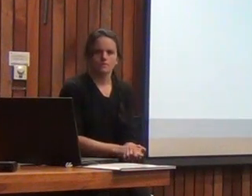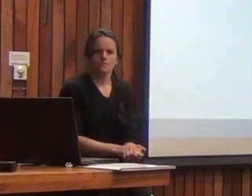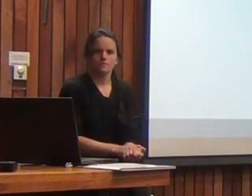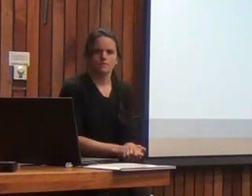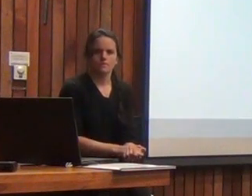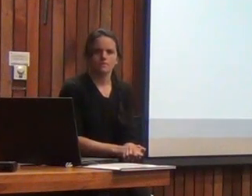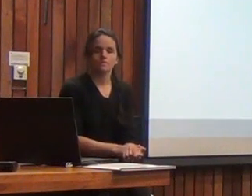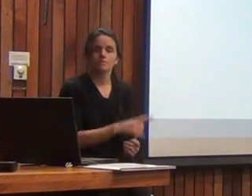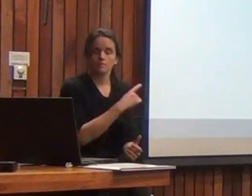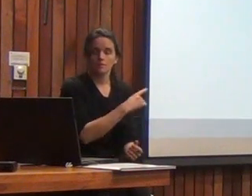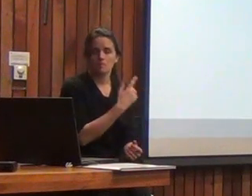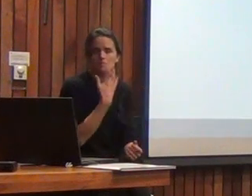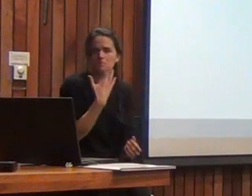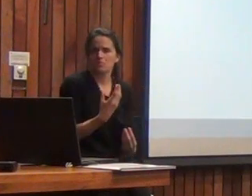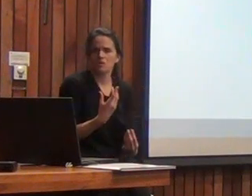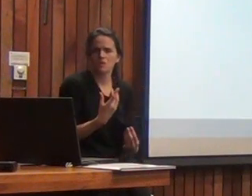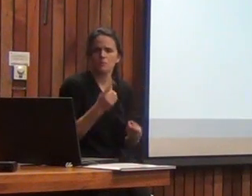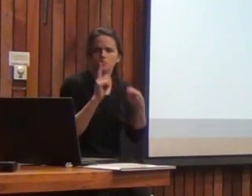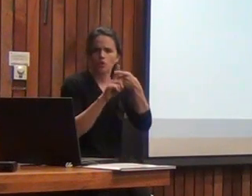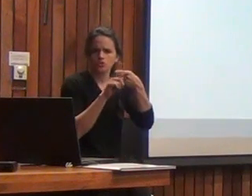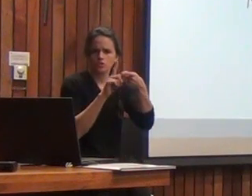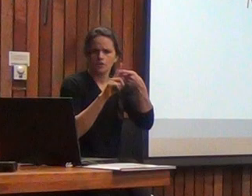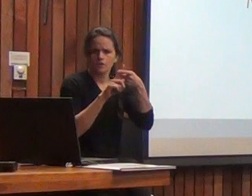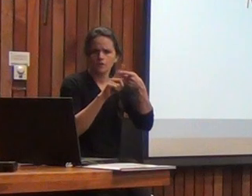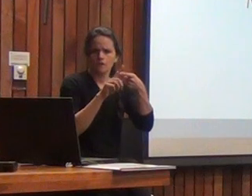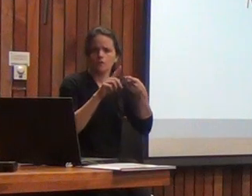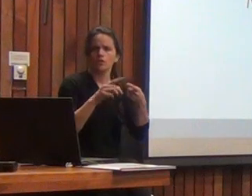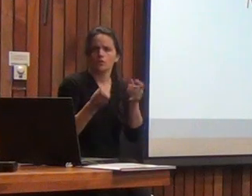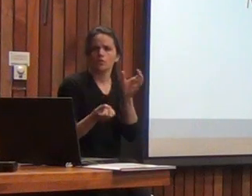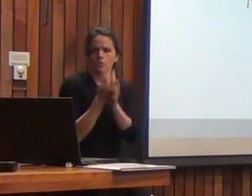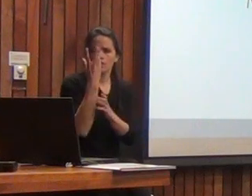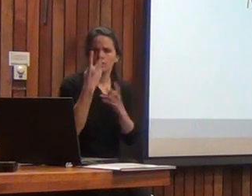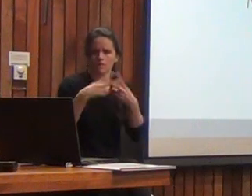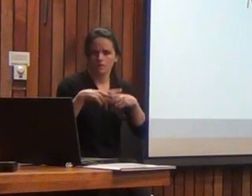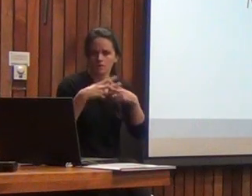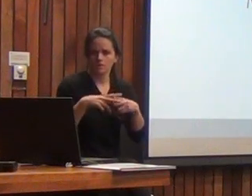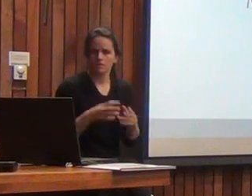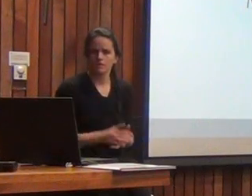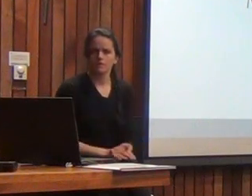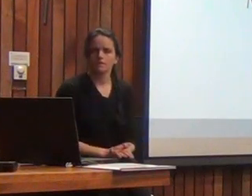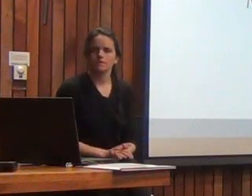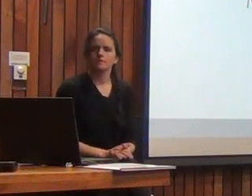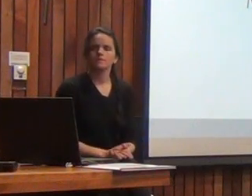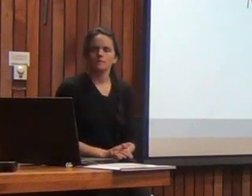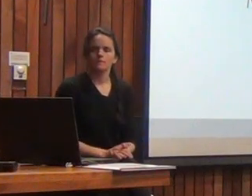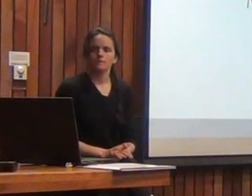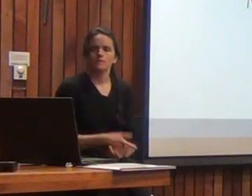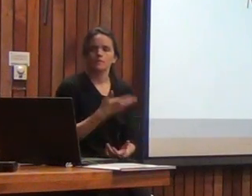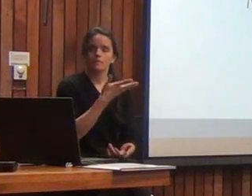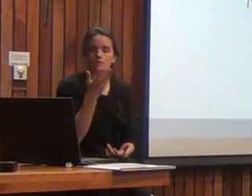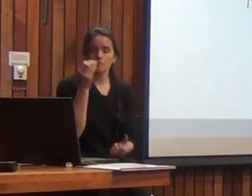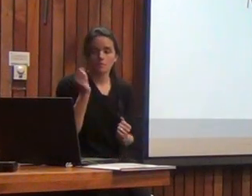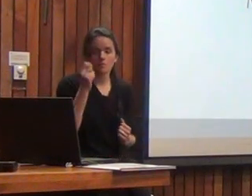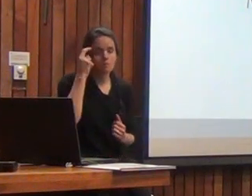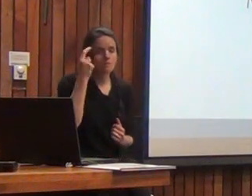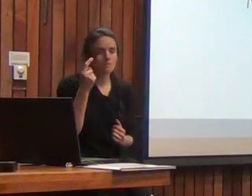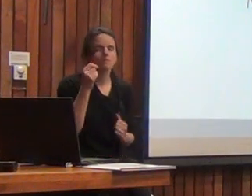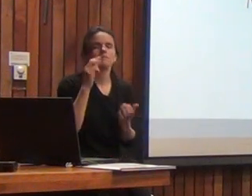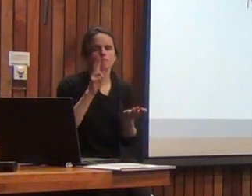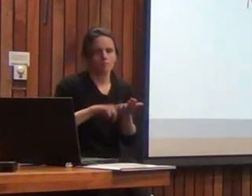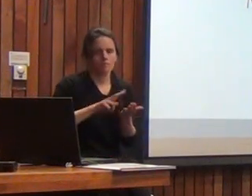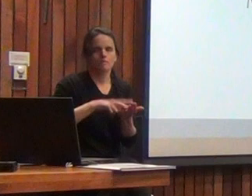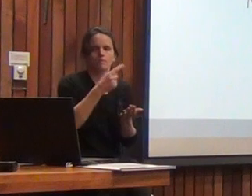¿cuáles son las ventajas de este nuevo instrumento? en primer lugar como ya lo pueden suponer esta nueva versión de la batería